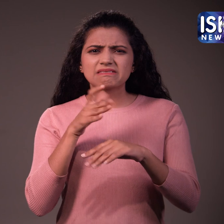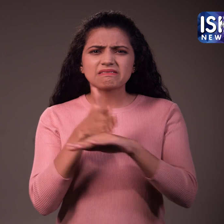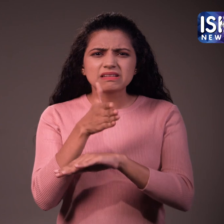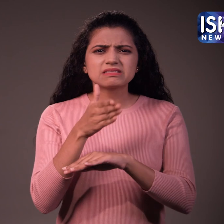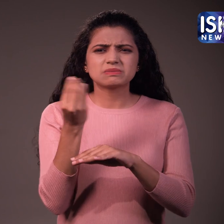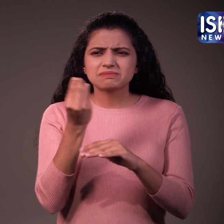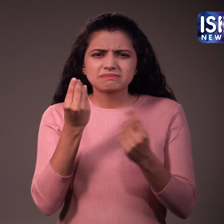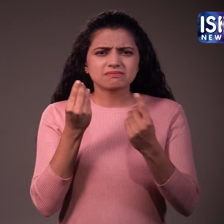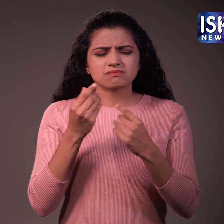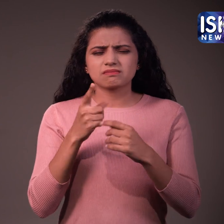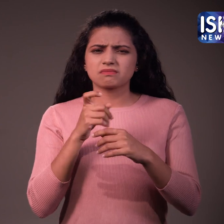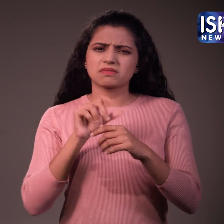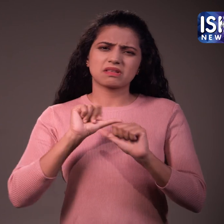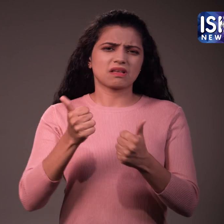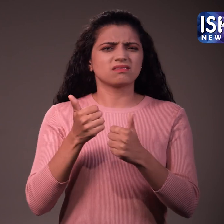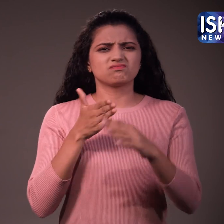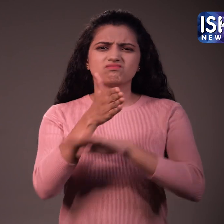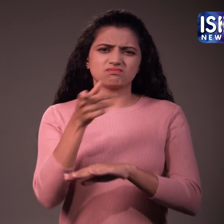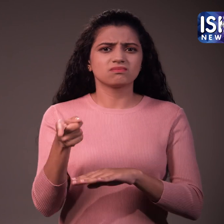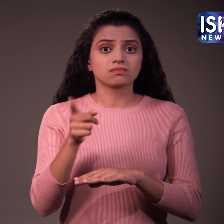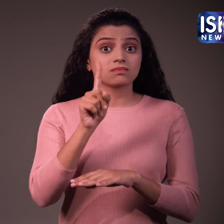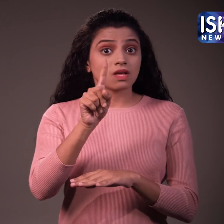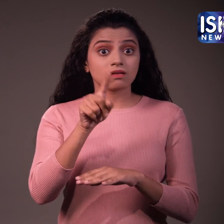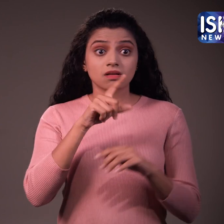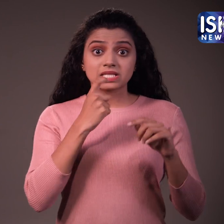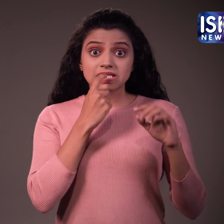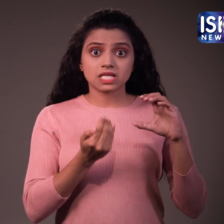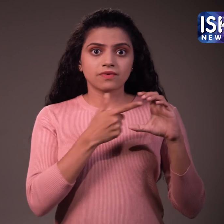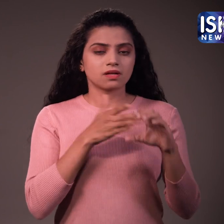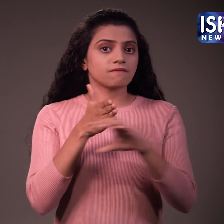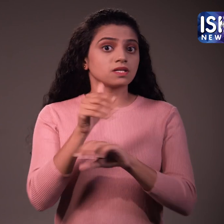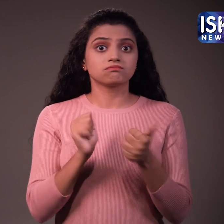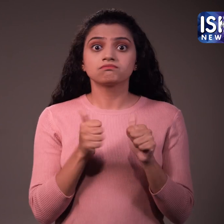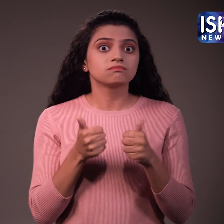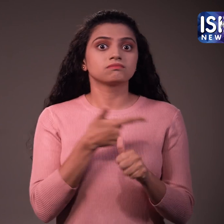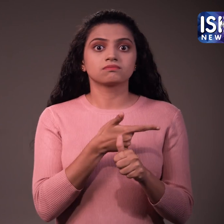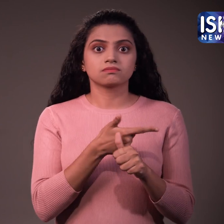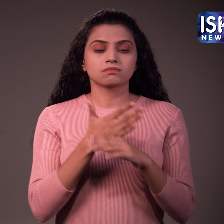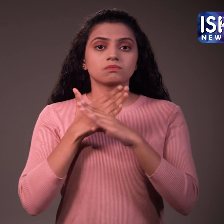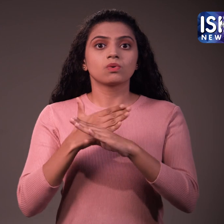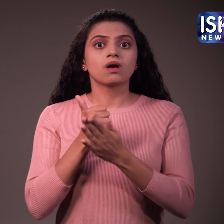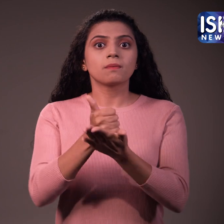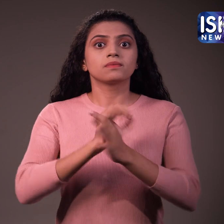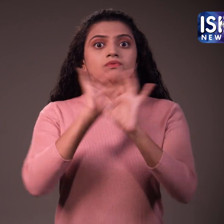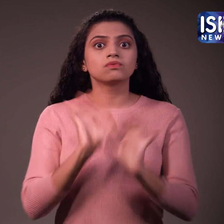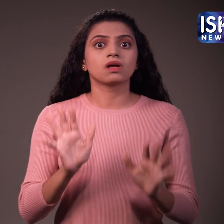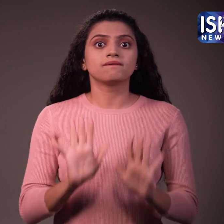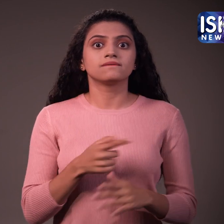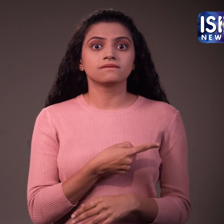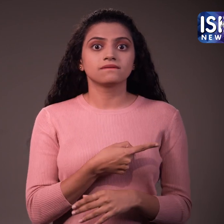सामान्य गिलास के इस्तमाल से इंफेक्शन हो सकता है लेकिन चांदी के गिलास में ऐसा नहीं होता है ये वास्तों में शरीर की रक्षा